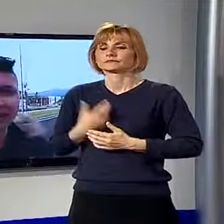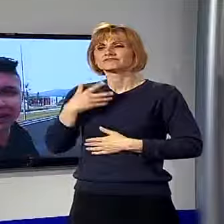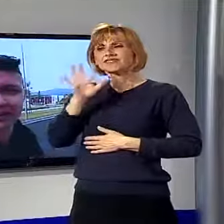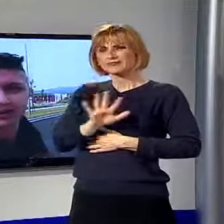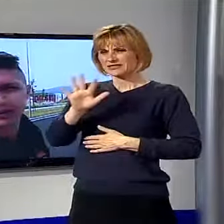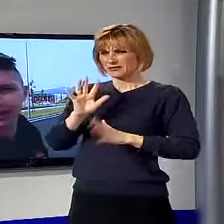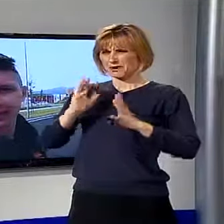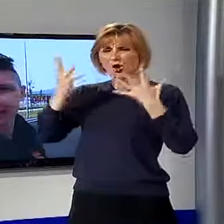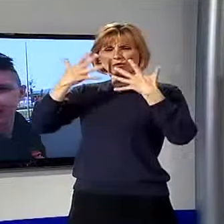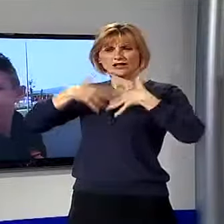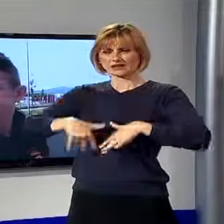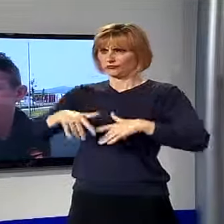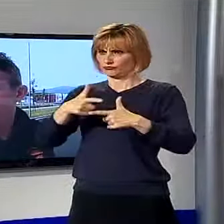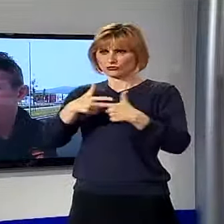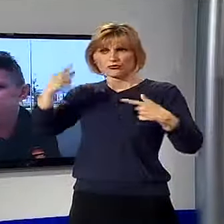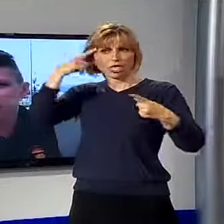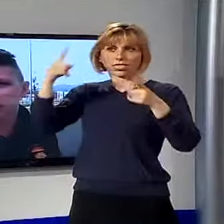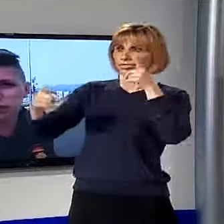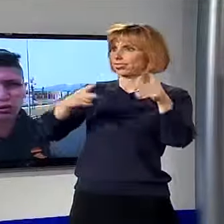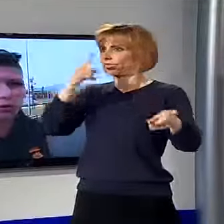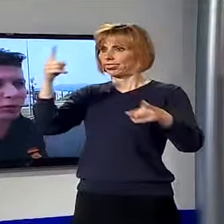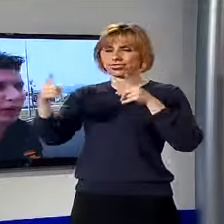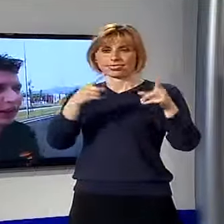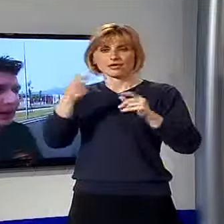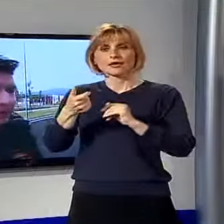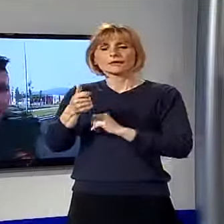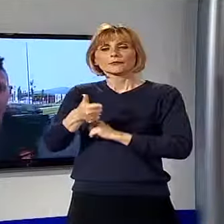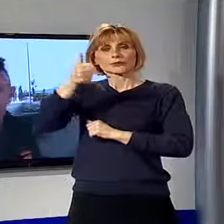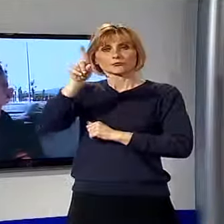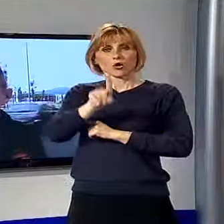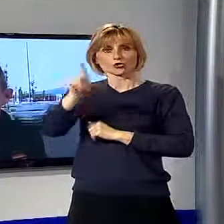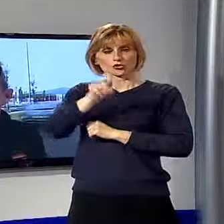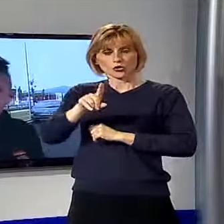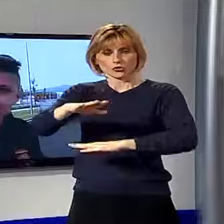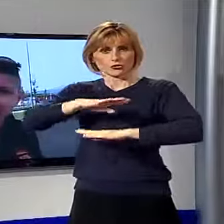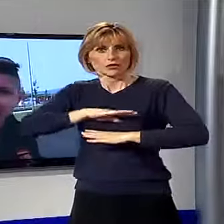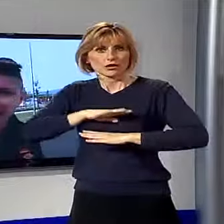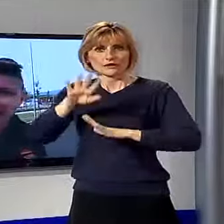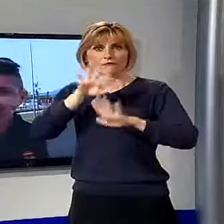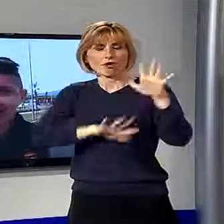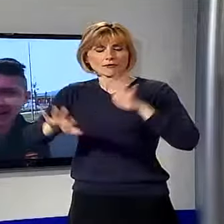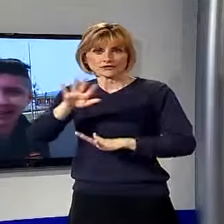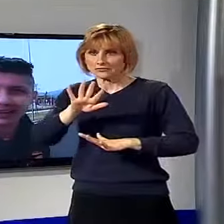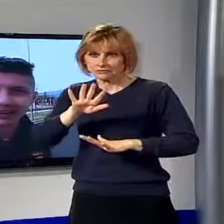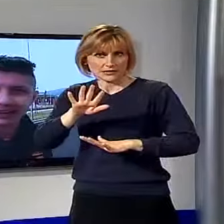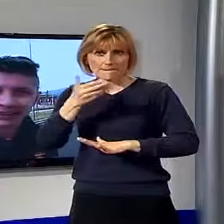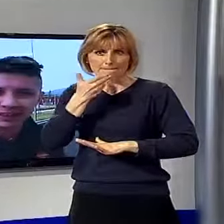disorientamento, perché chiaramente il primo giorno, quindi al box informazioni c'è ancora qualche carenza